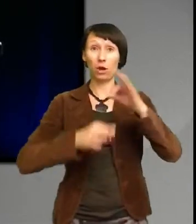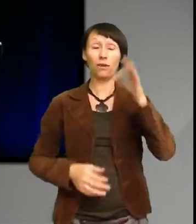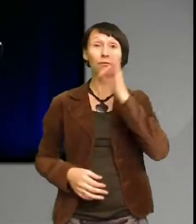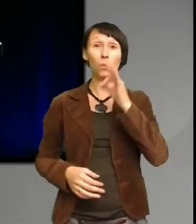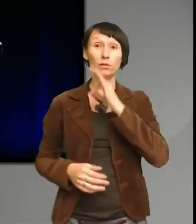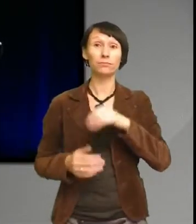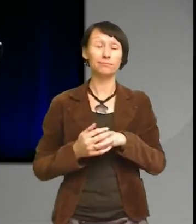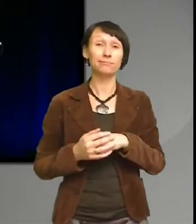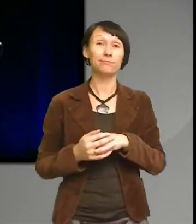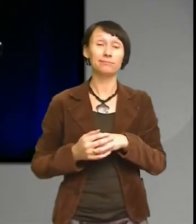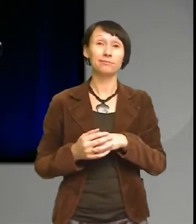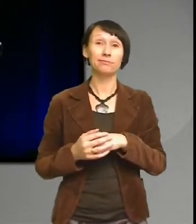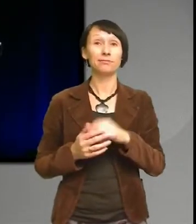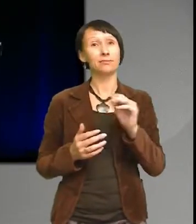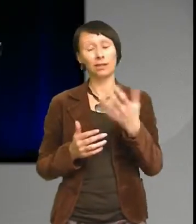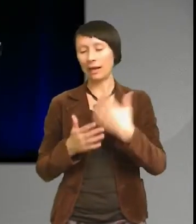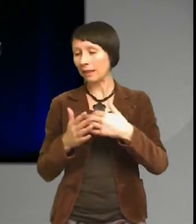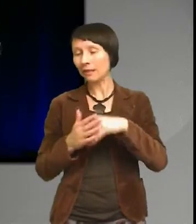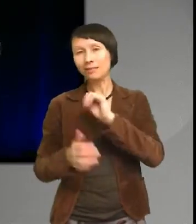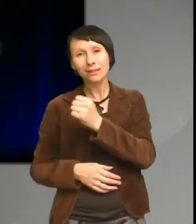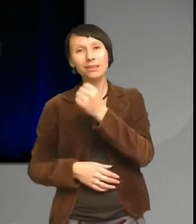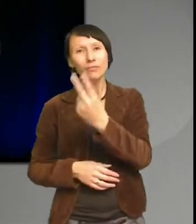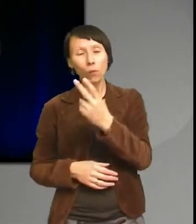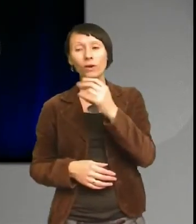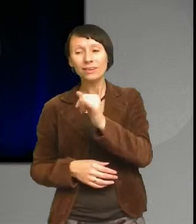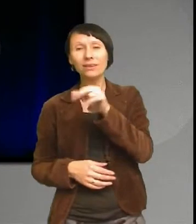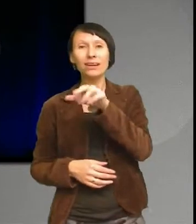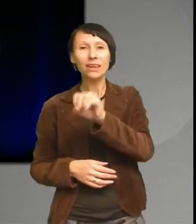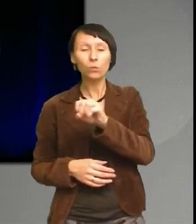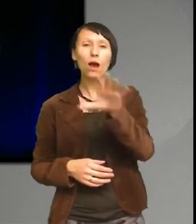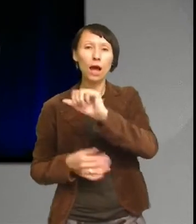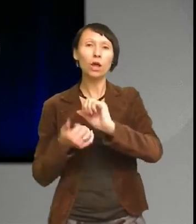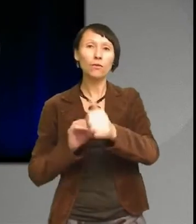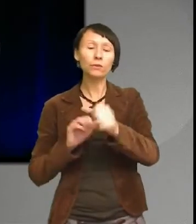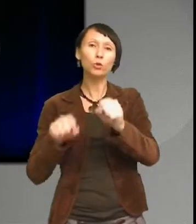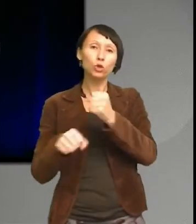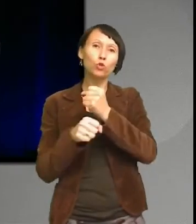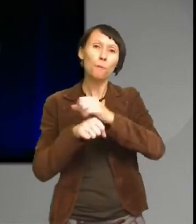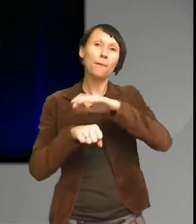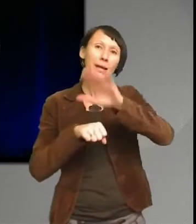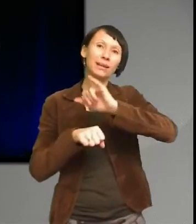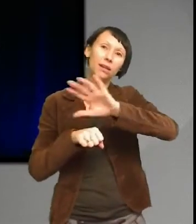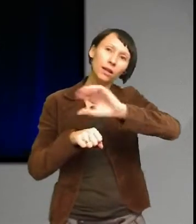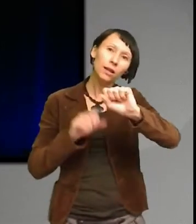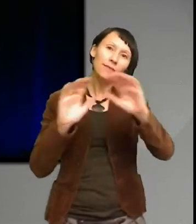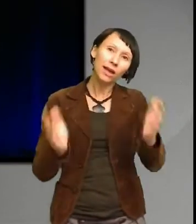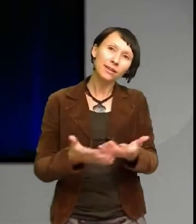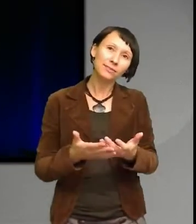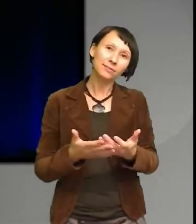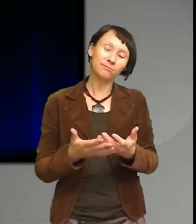som man kom överens om redan i Rio 1992 att man måste jobba vidare mer globalt i majår då